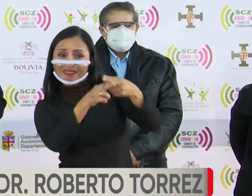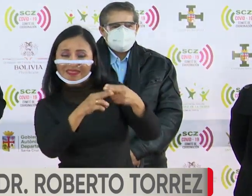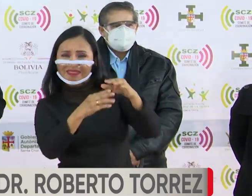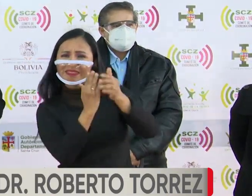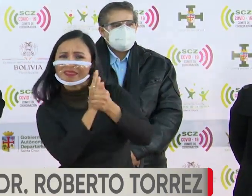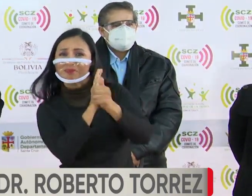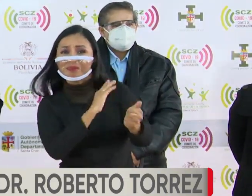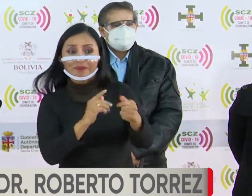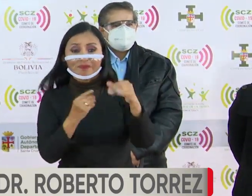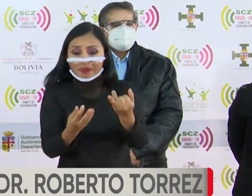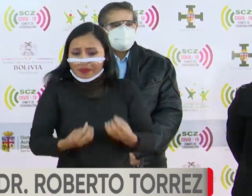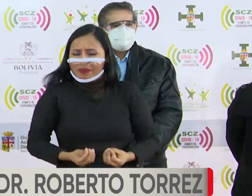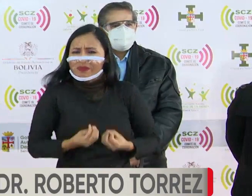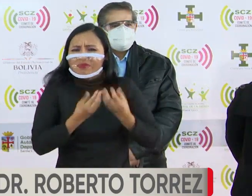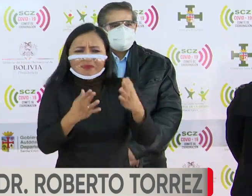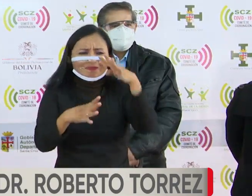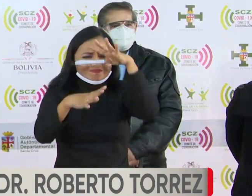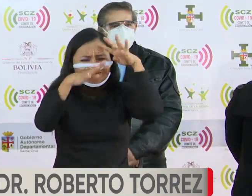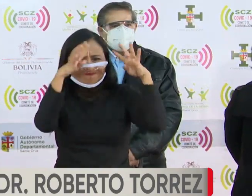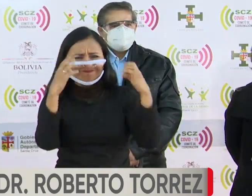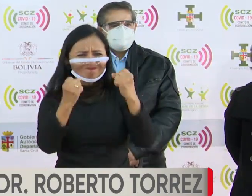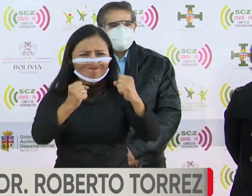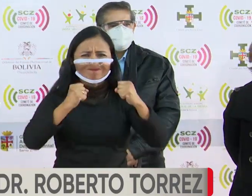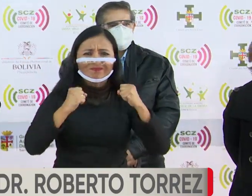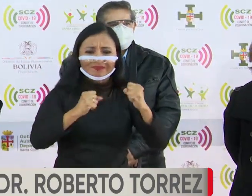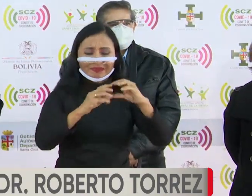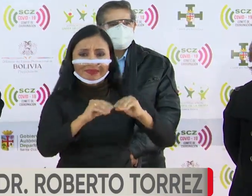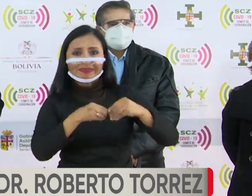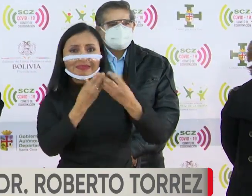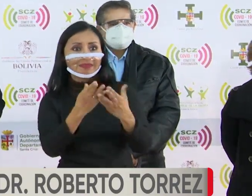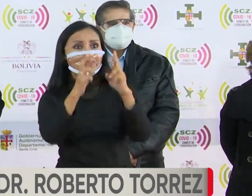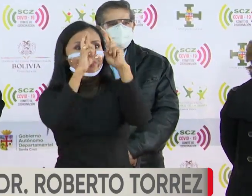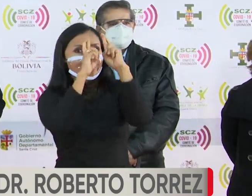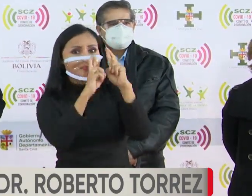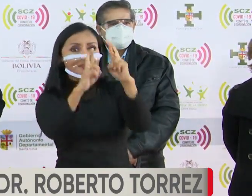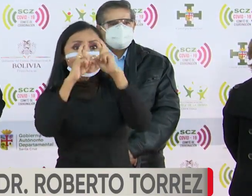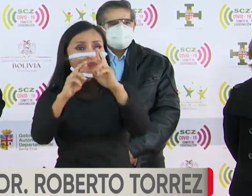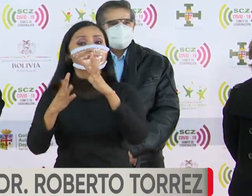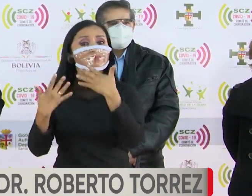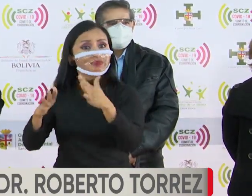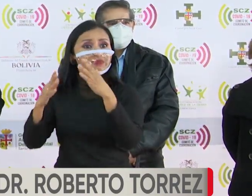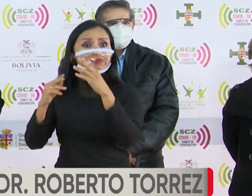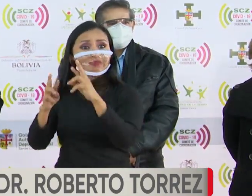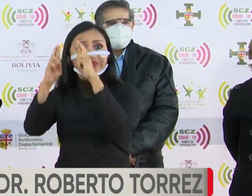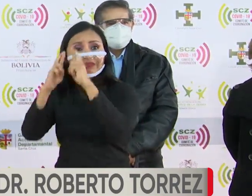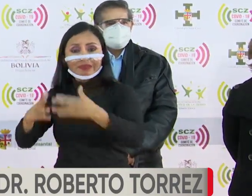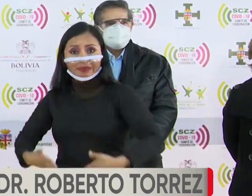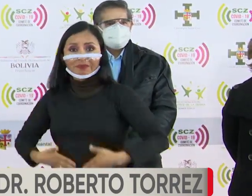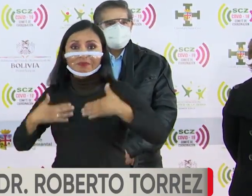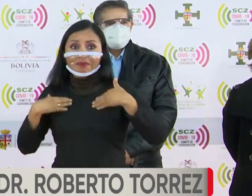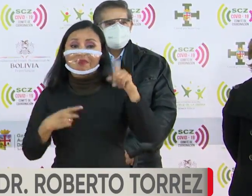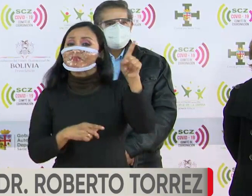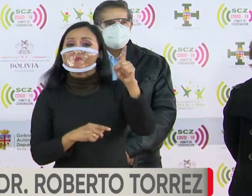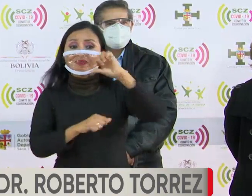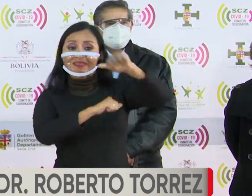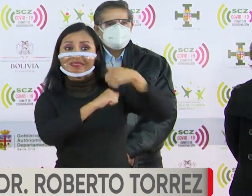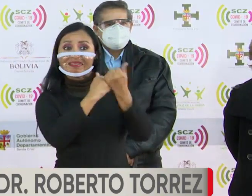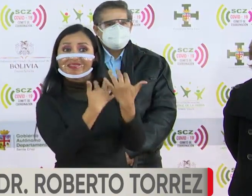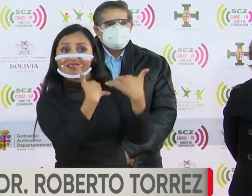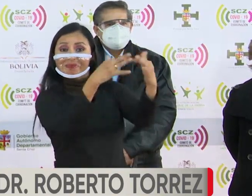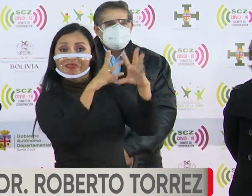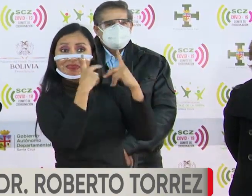Este sacrificio suyo ha sido reconocido en vida, tanto por la Asamblea